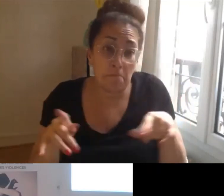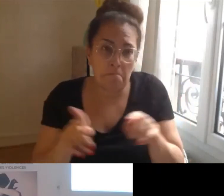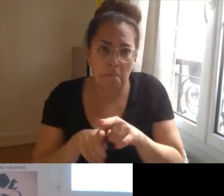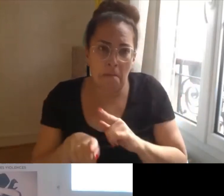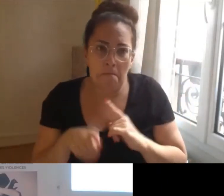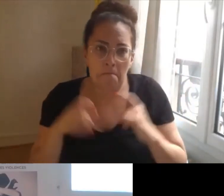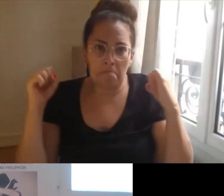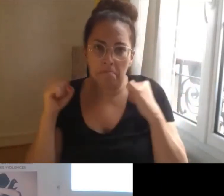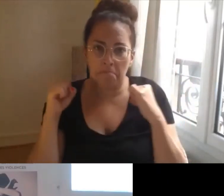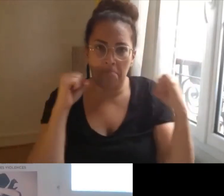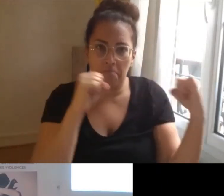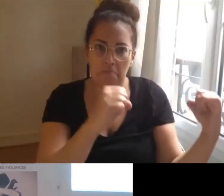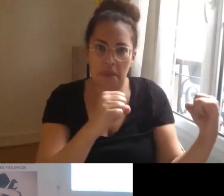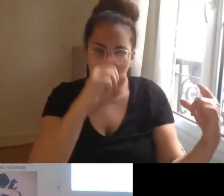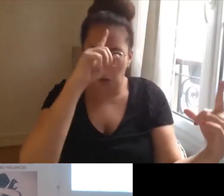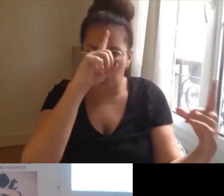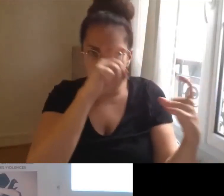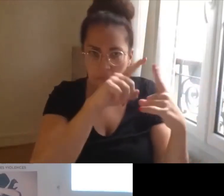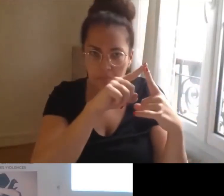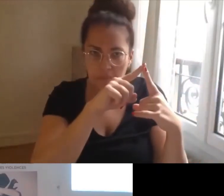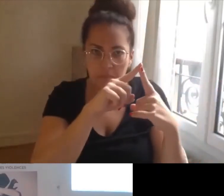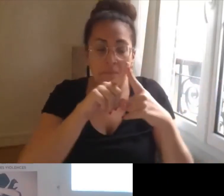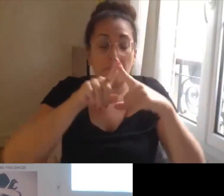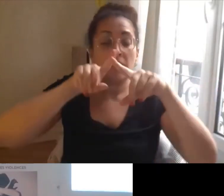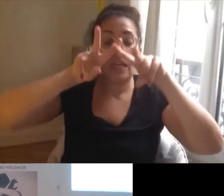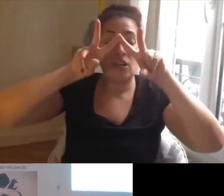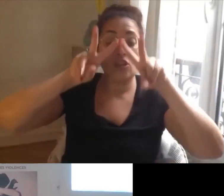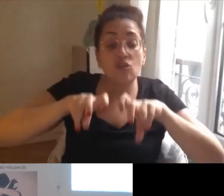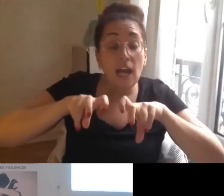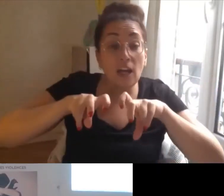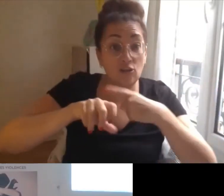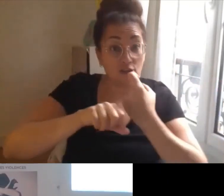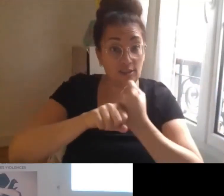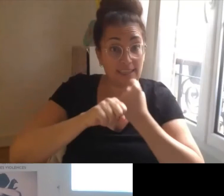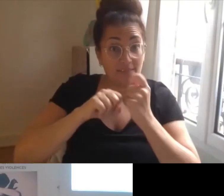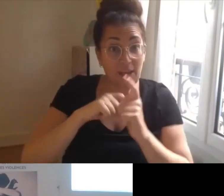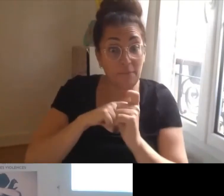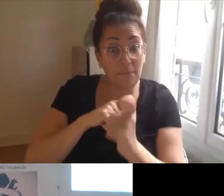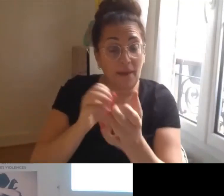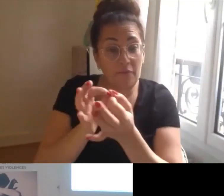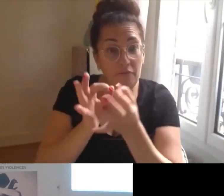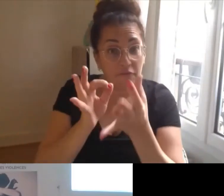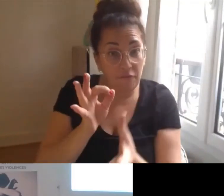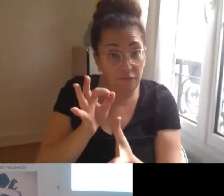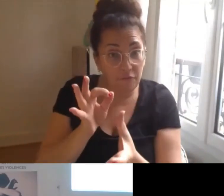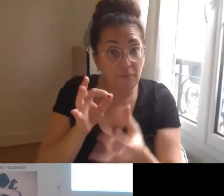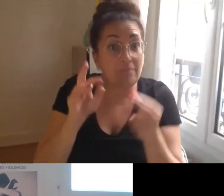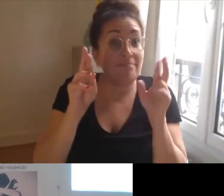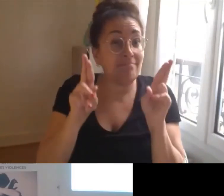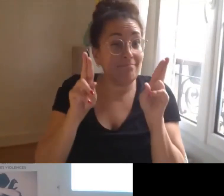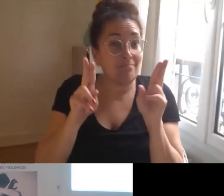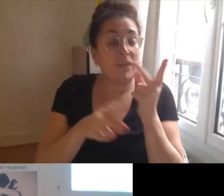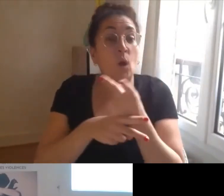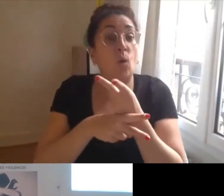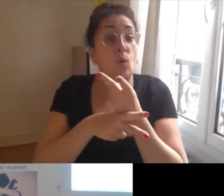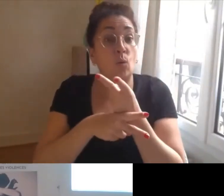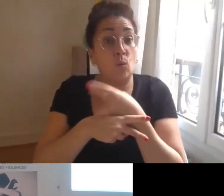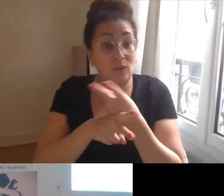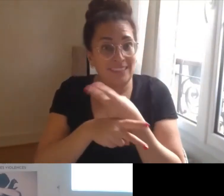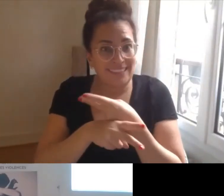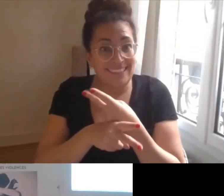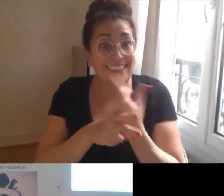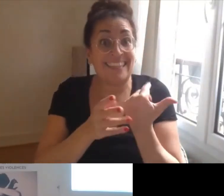recherche vont permettre aussi d'avoir la mise en place de voir la mise en place d'outils qui seront destinés